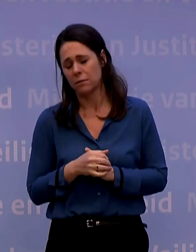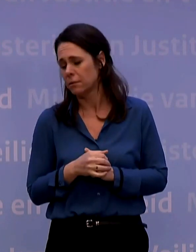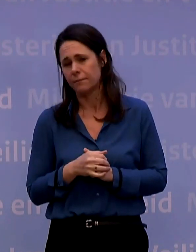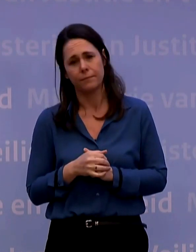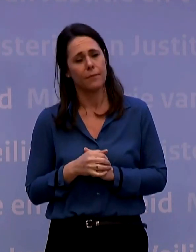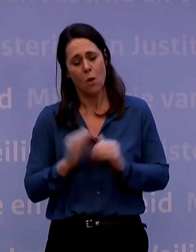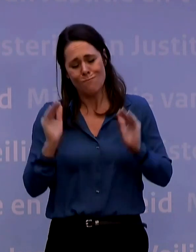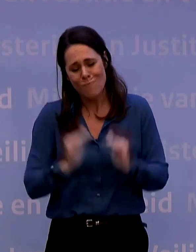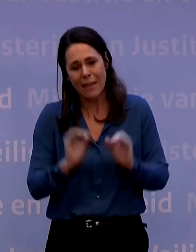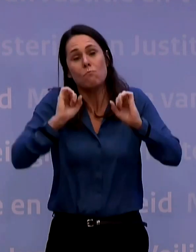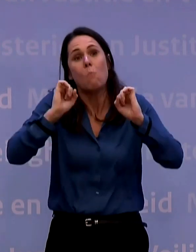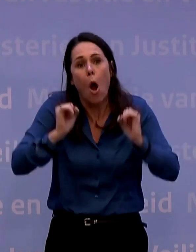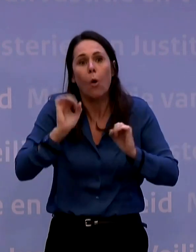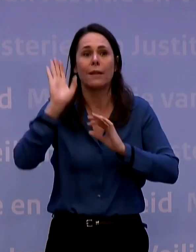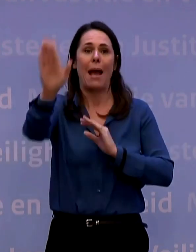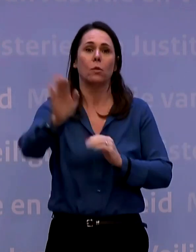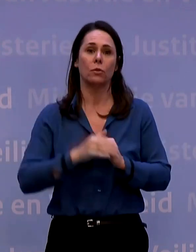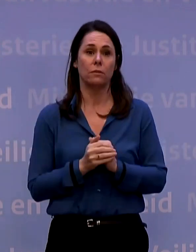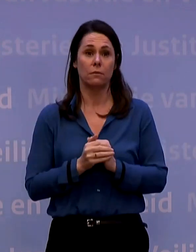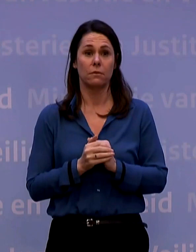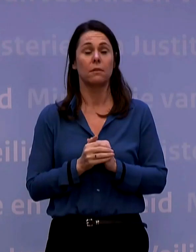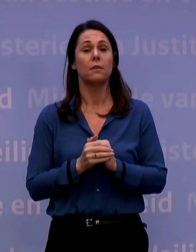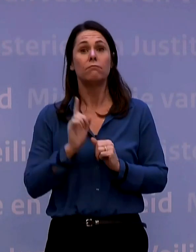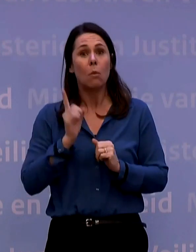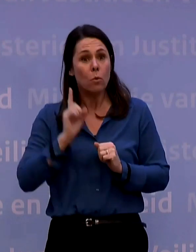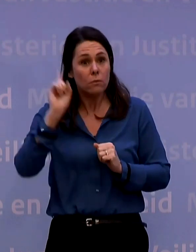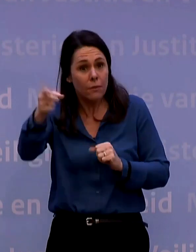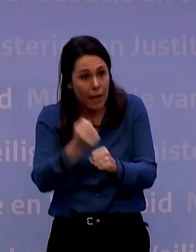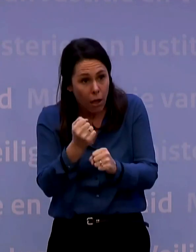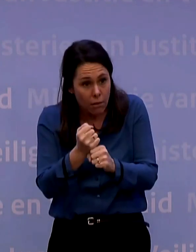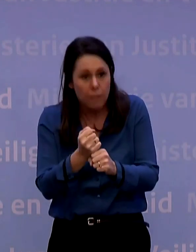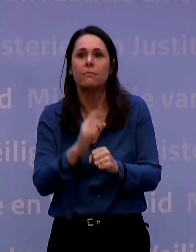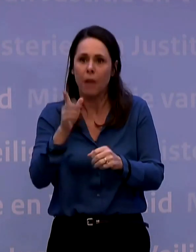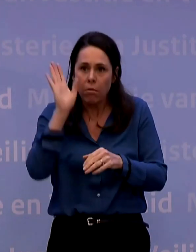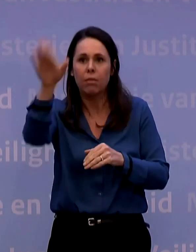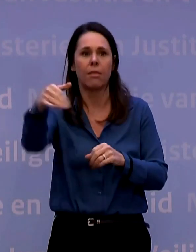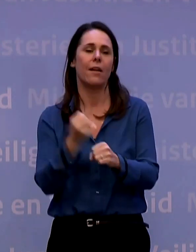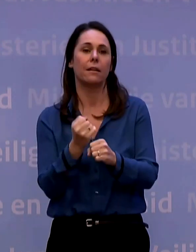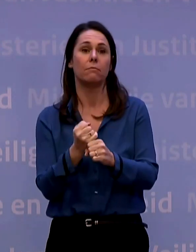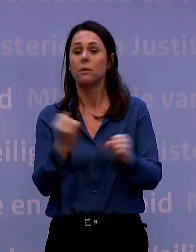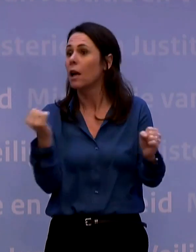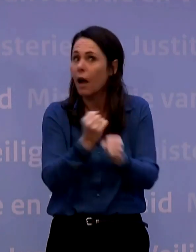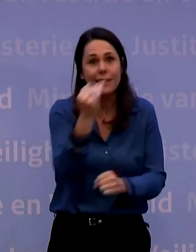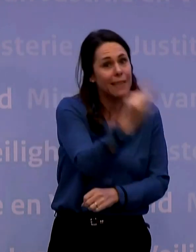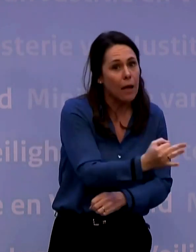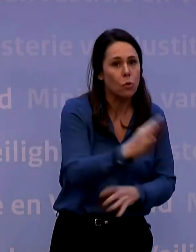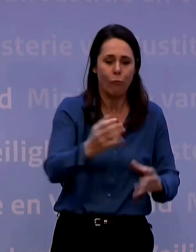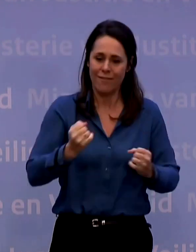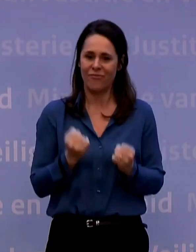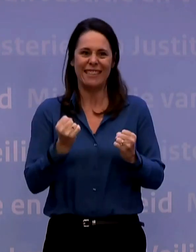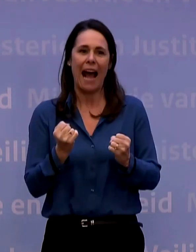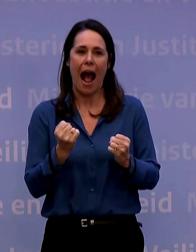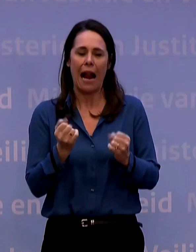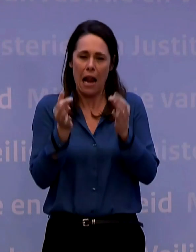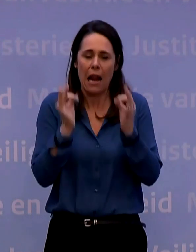mensen. Ga alleen de deur uit voor je werk als je niet thuis kunt werken of wanneer je een vitaal behoefte hebt.